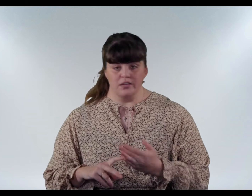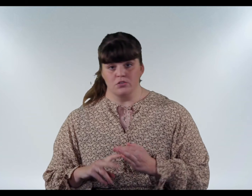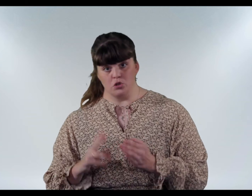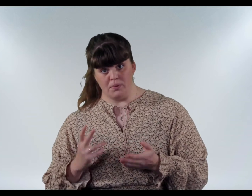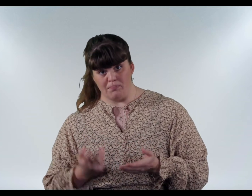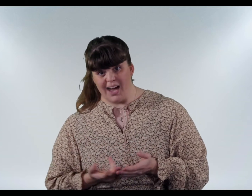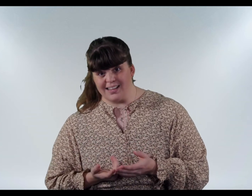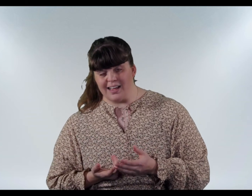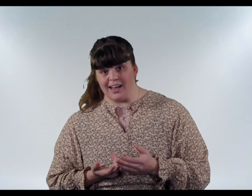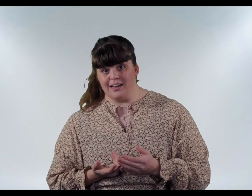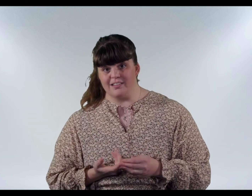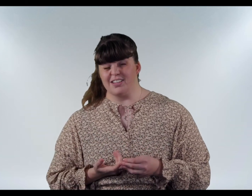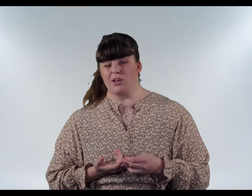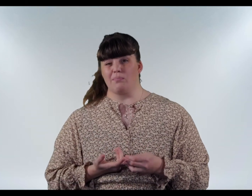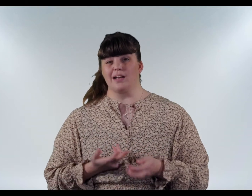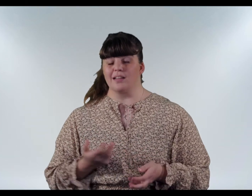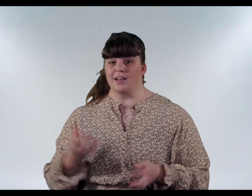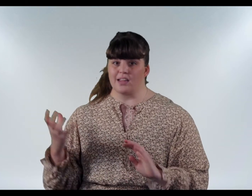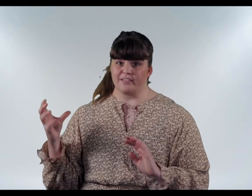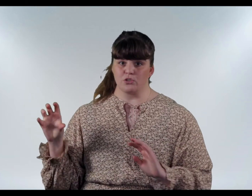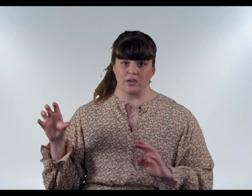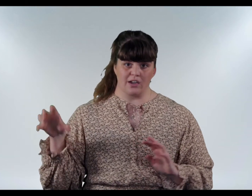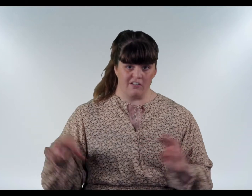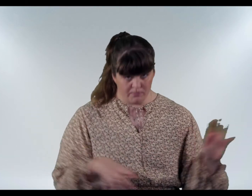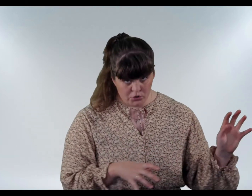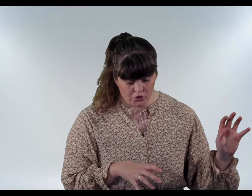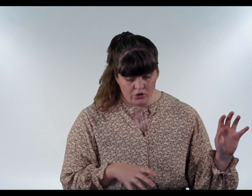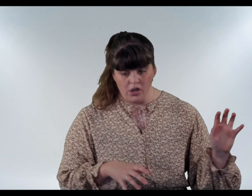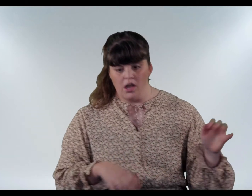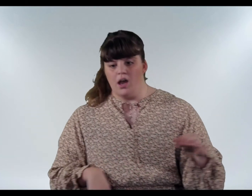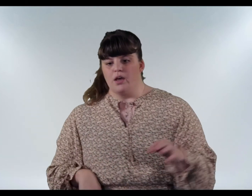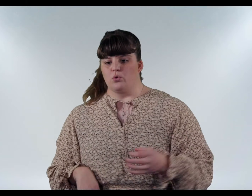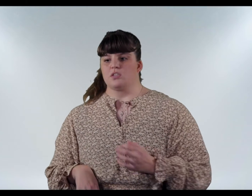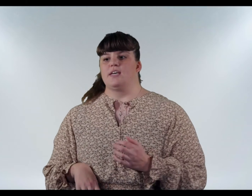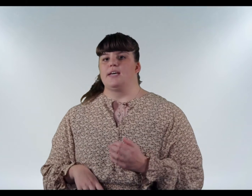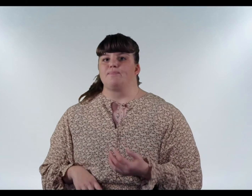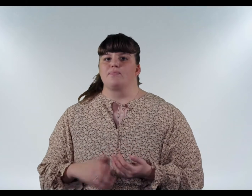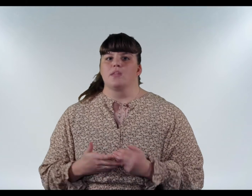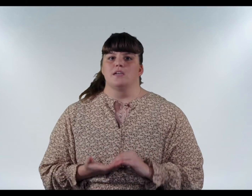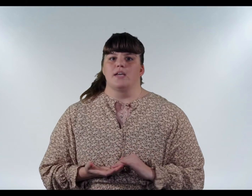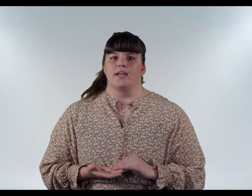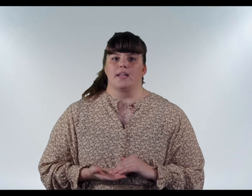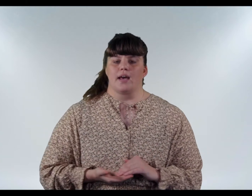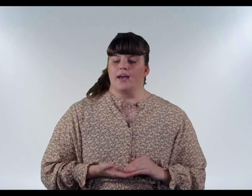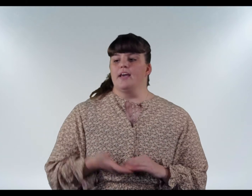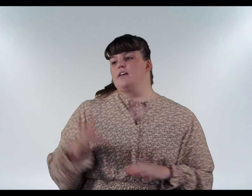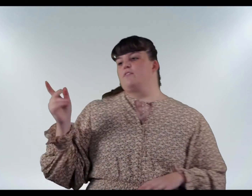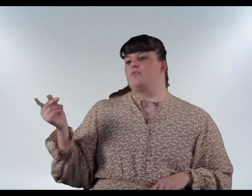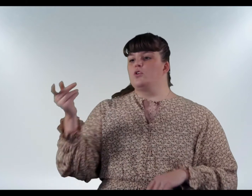sumir baktala, ég veit ekki hvað er baktala, það er að vera svona káfbátur. Þú kannski segir hérna, hei, flottir